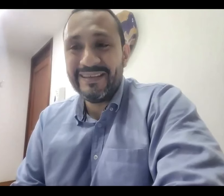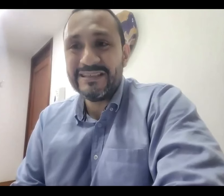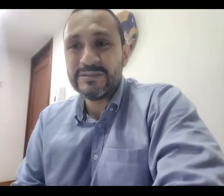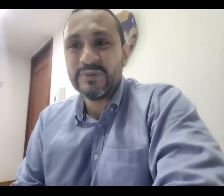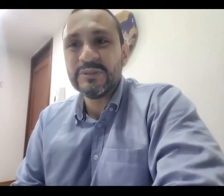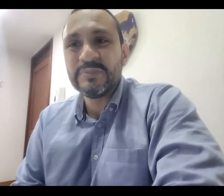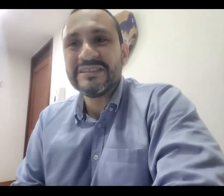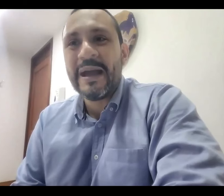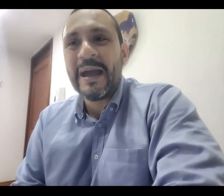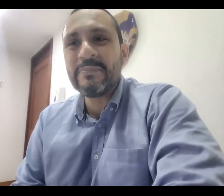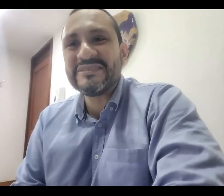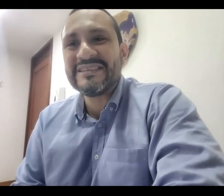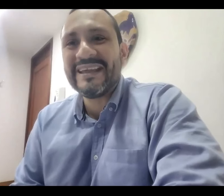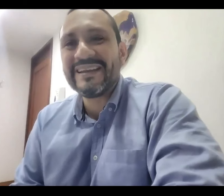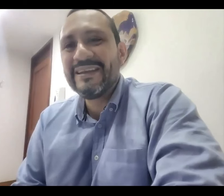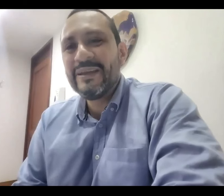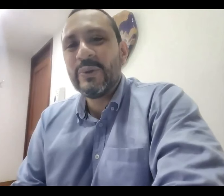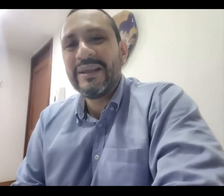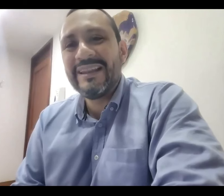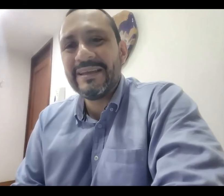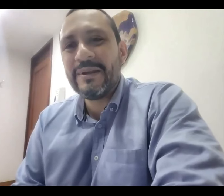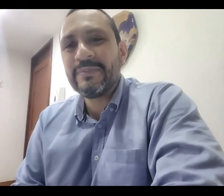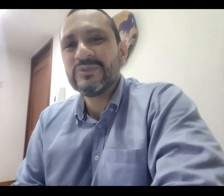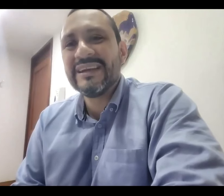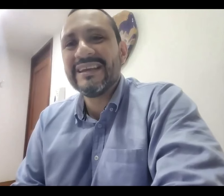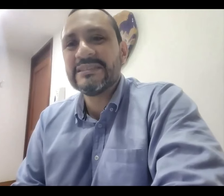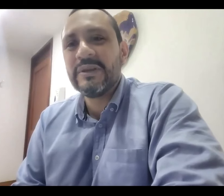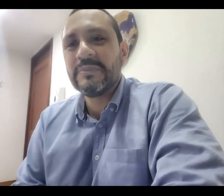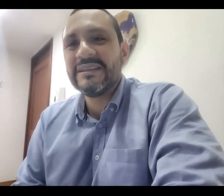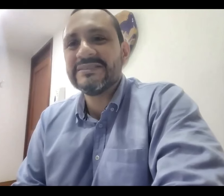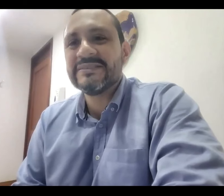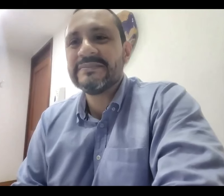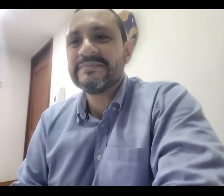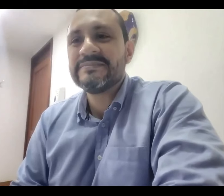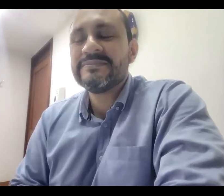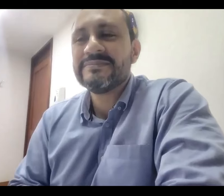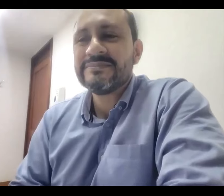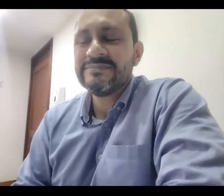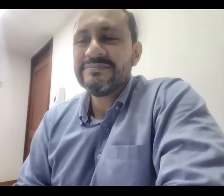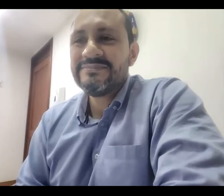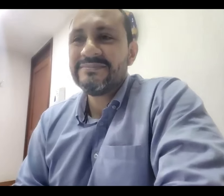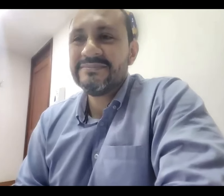y dispuesto pues a empezar con el tema. Muchas gracias por la invitación.